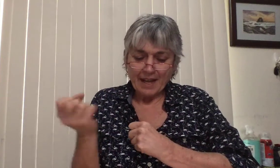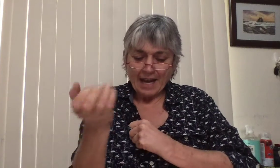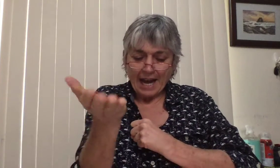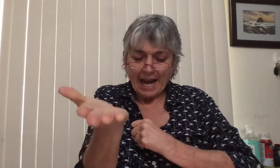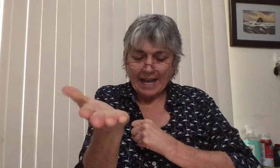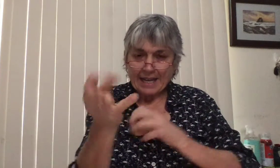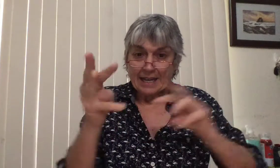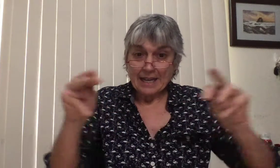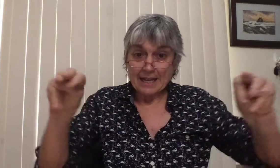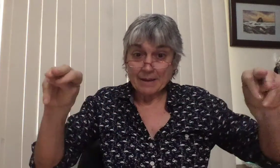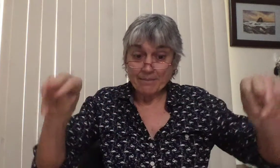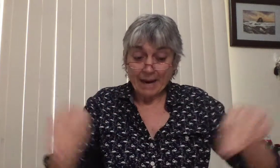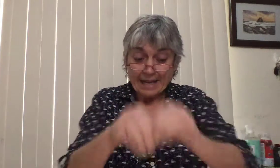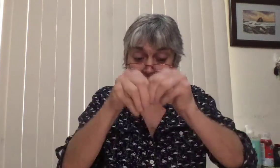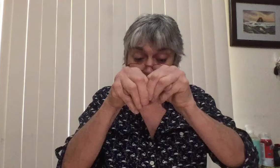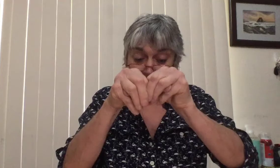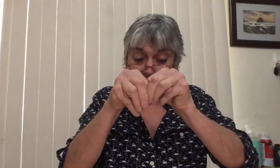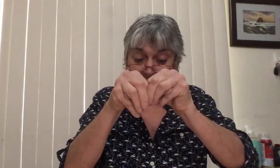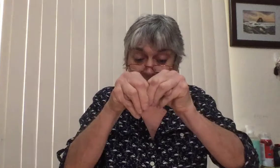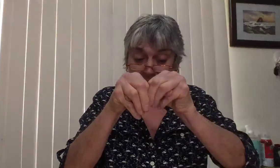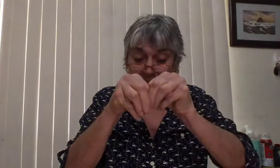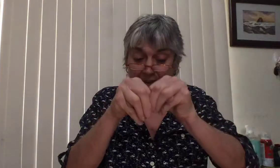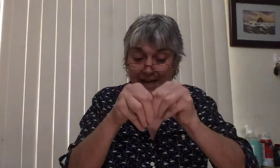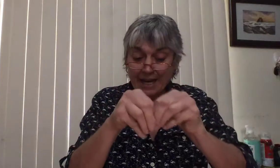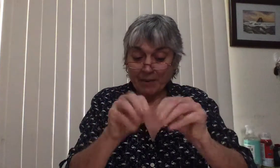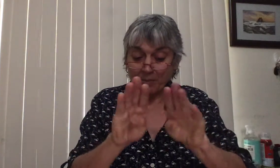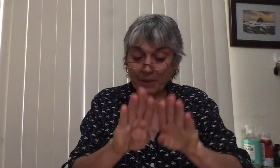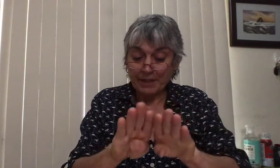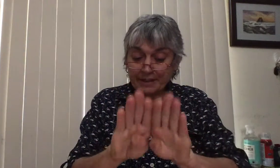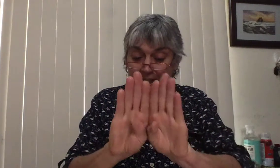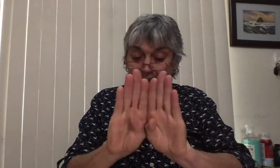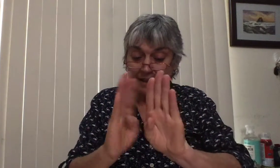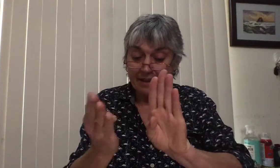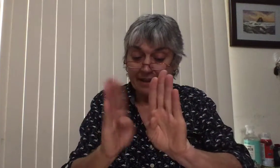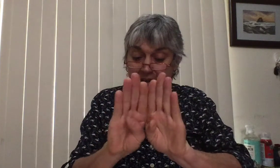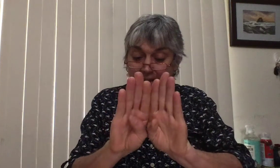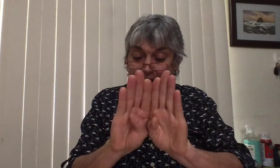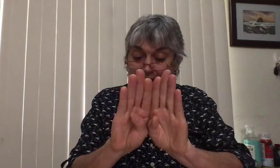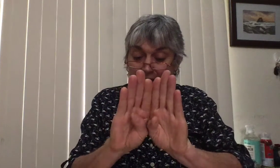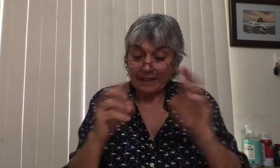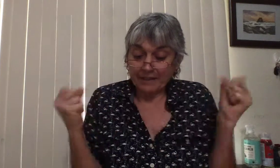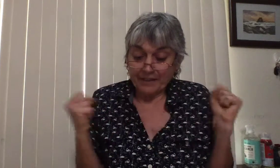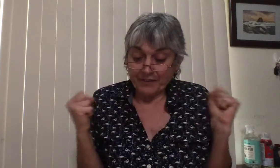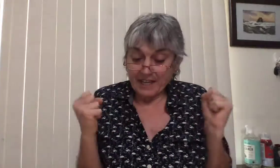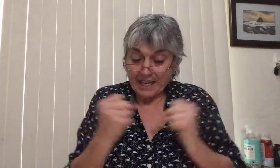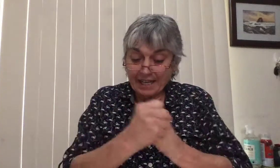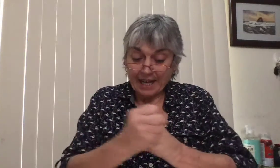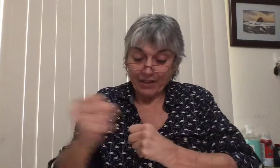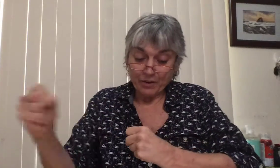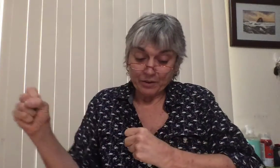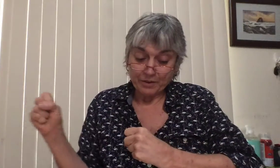Hay imanes en la puerta del refrigerador.